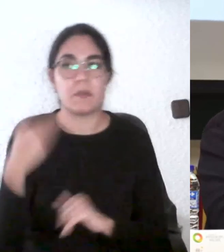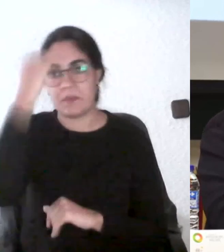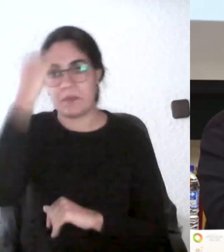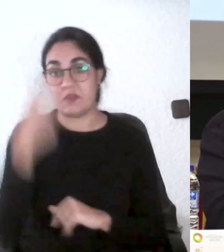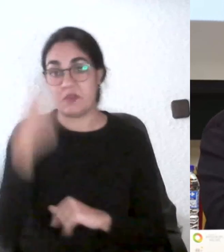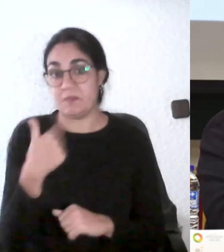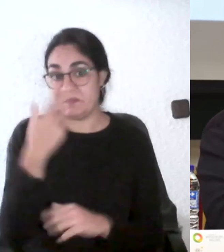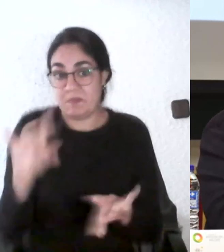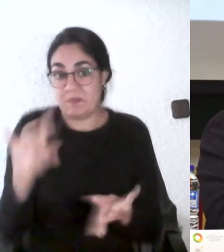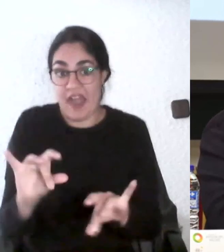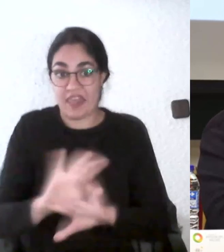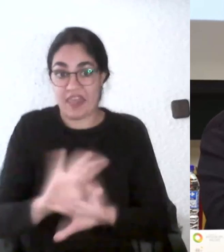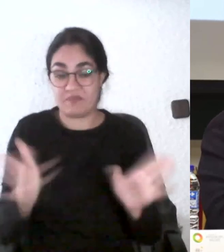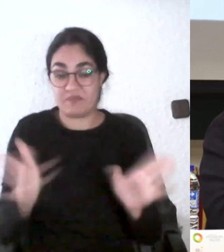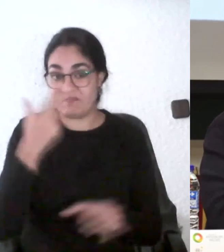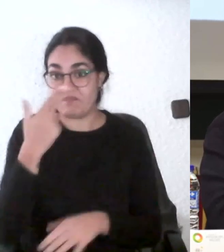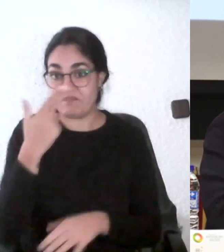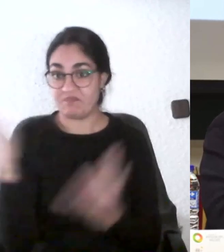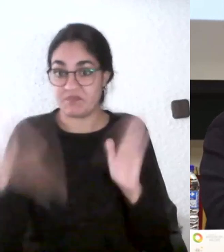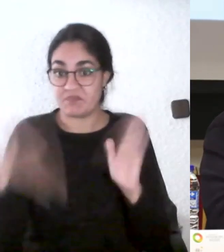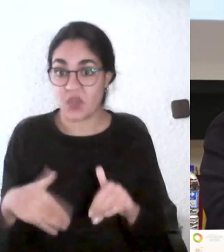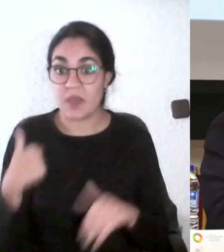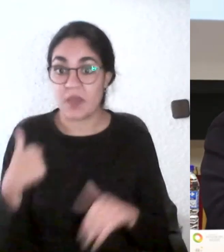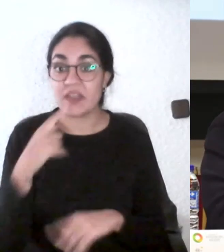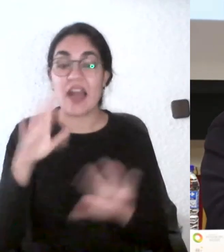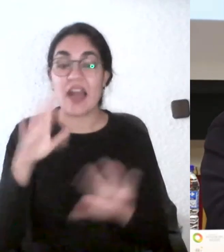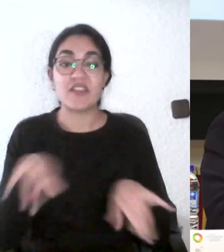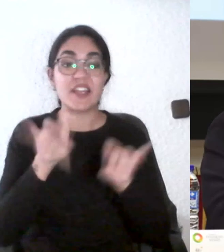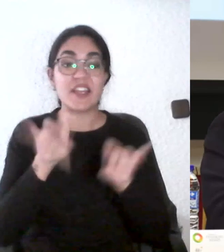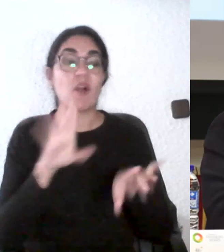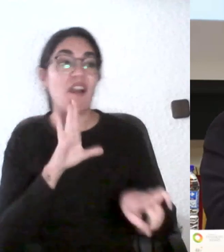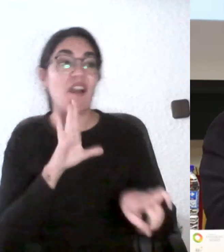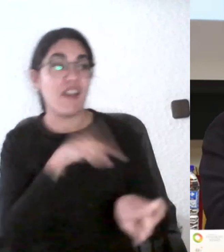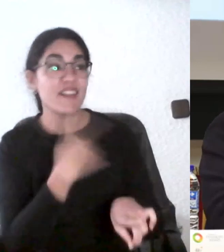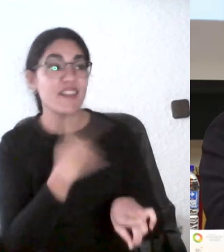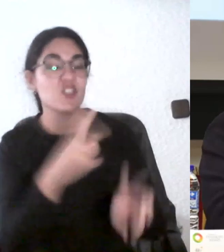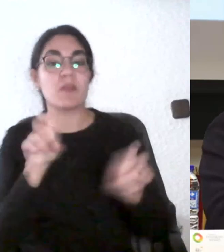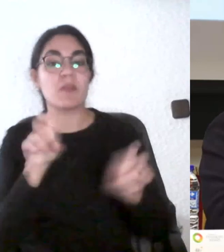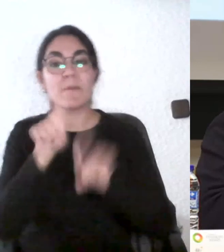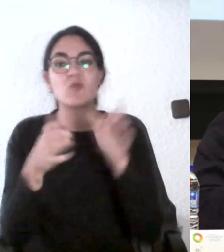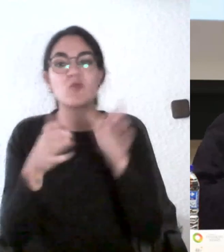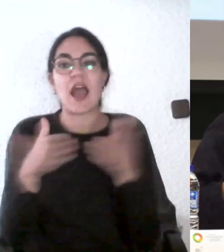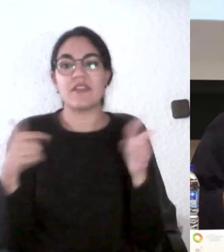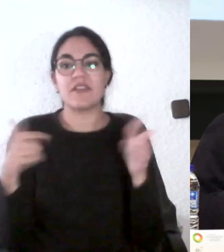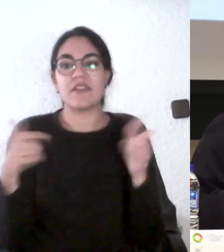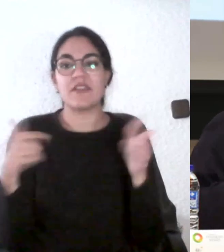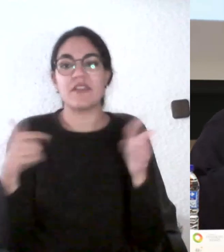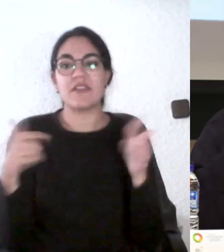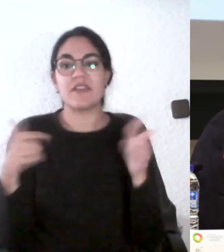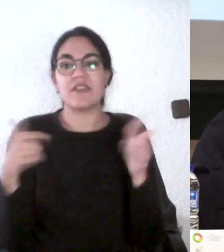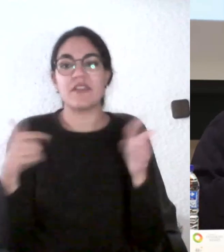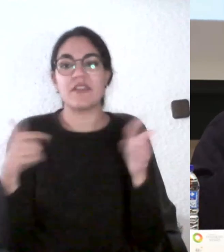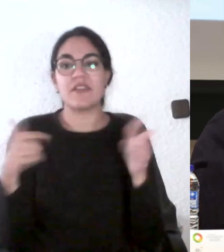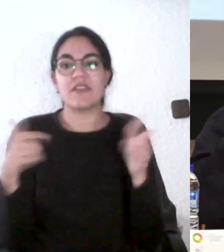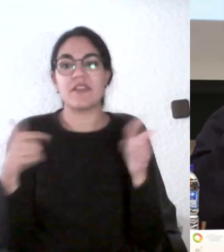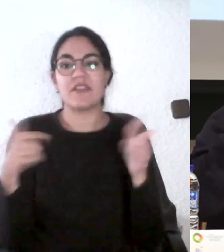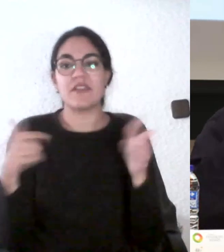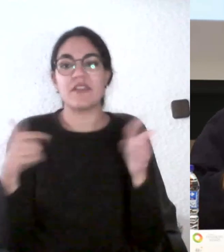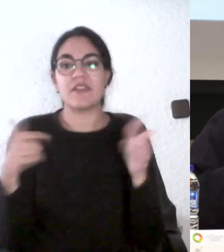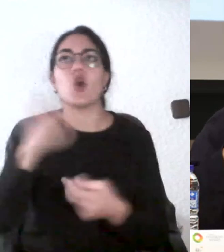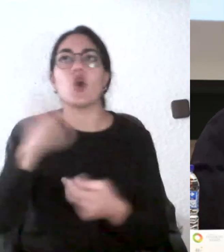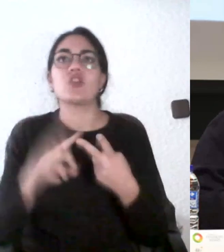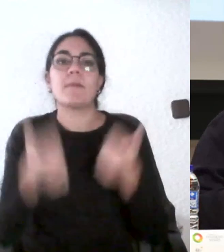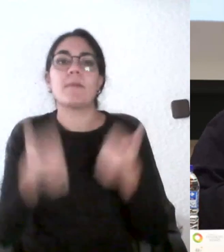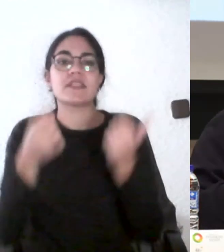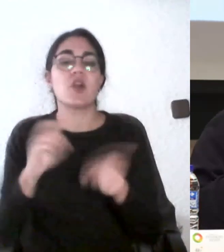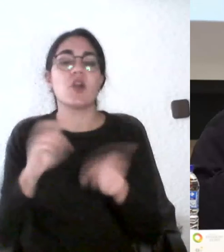y además les hago preguntas incluso abiertas para que hagan una evaluación un poco más cualitativa y otras preguntas más de cómo creen que les ha